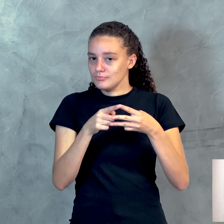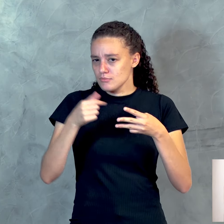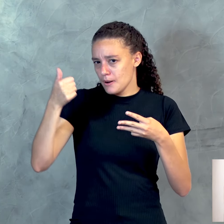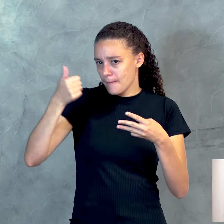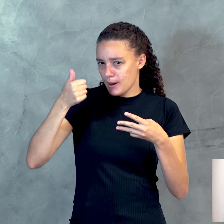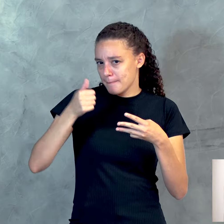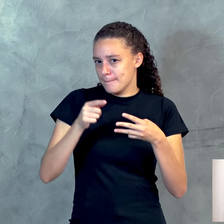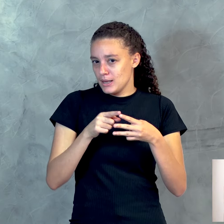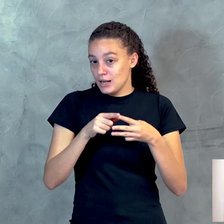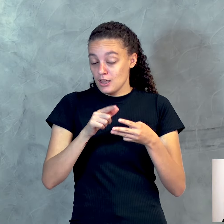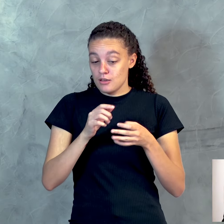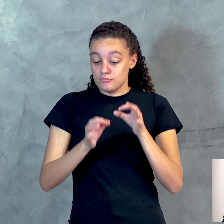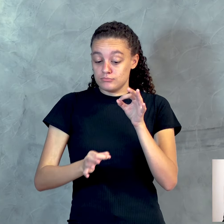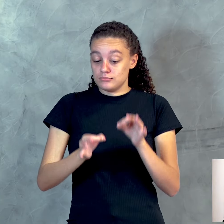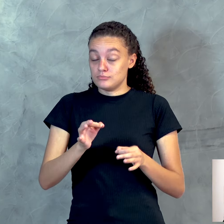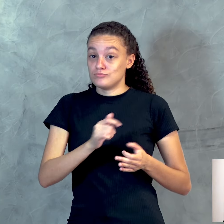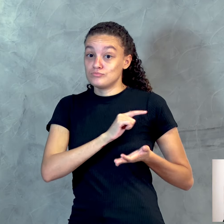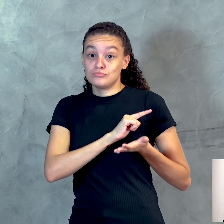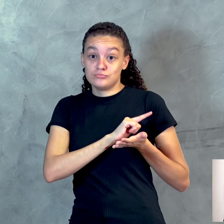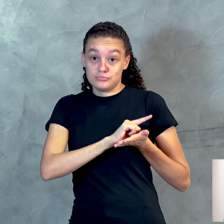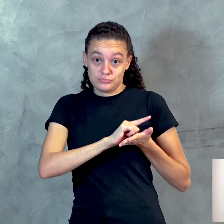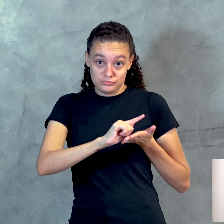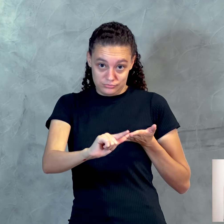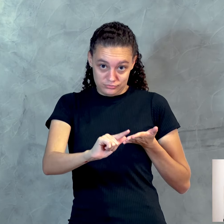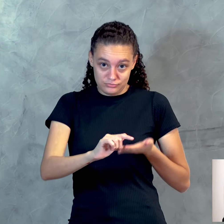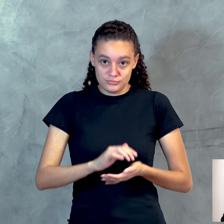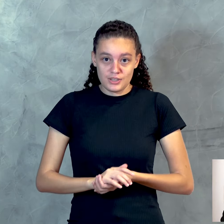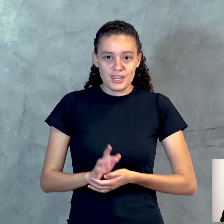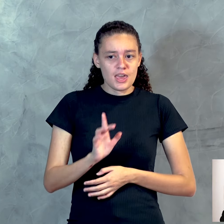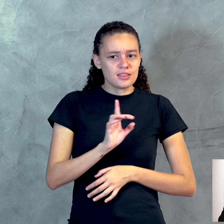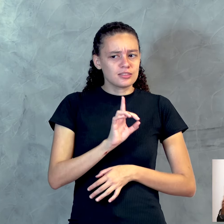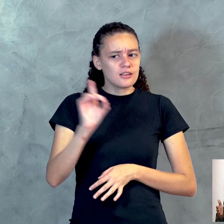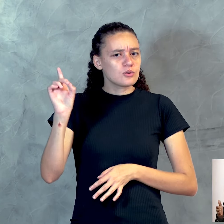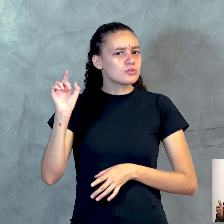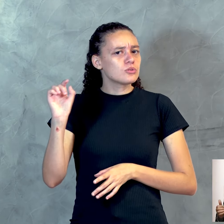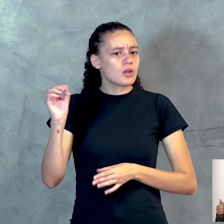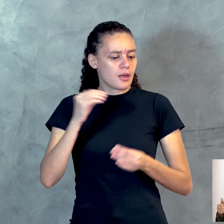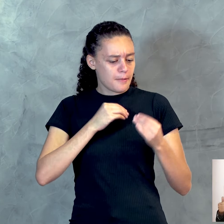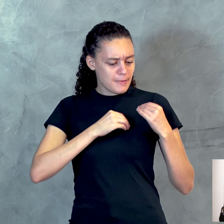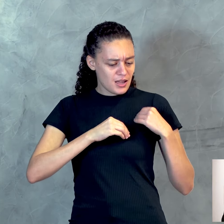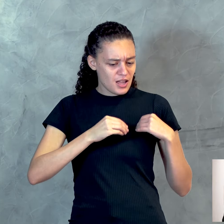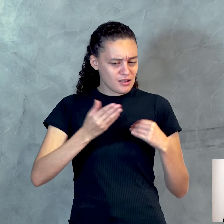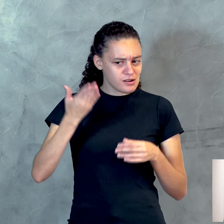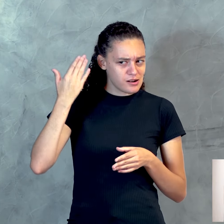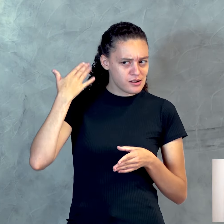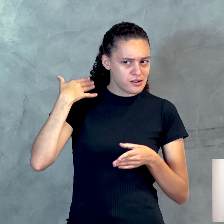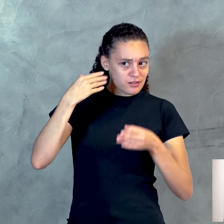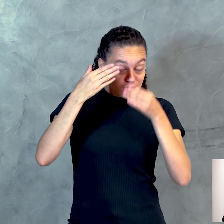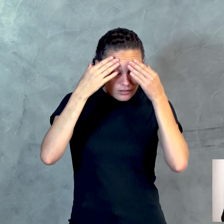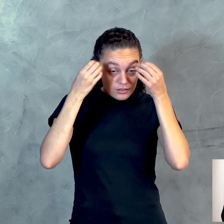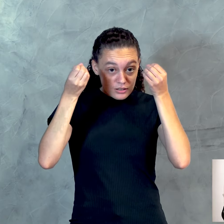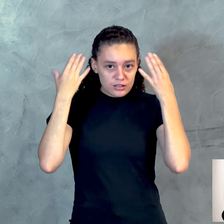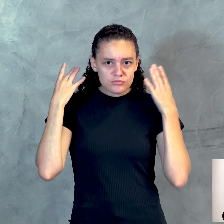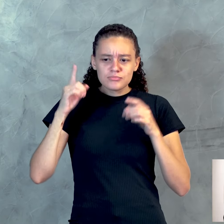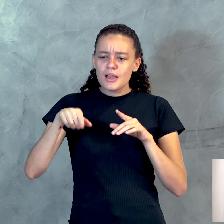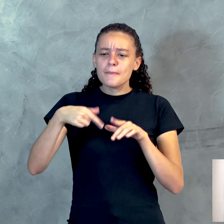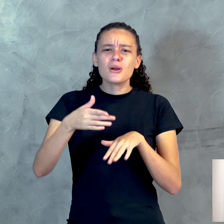seria a justificação, Deus esquecendo o meu passado. Qual é a próxima etapa?